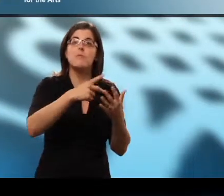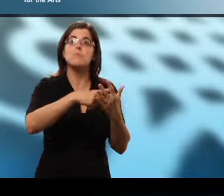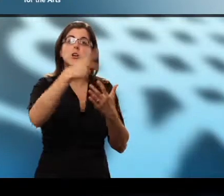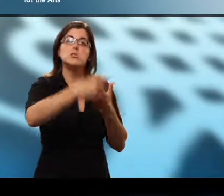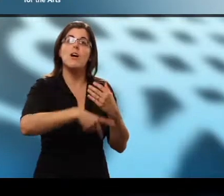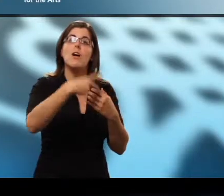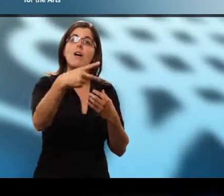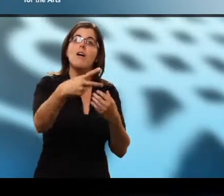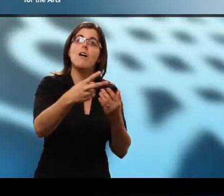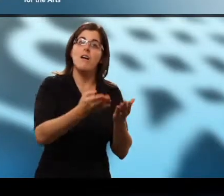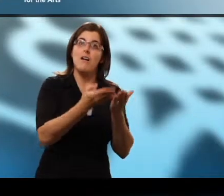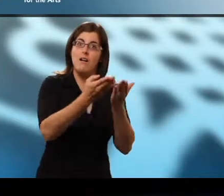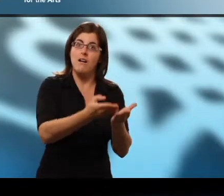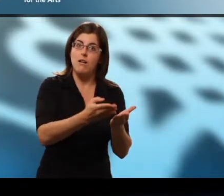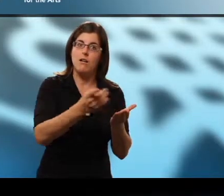projet. Merci. Merci. Merci. Merci.